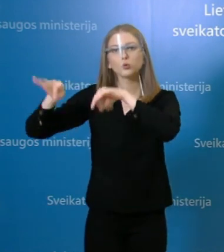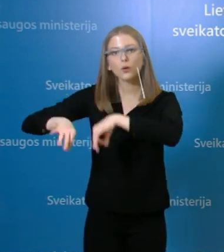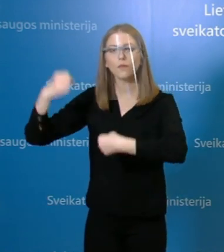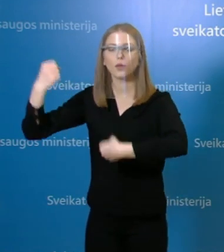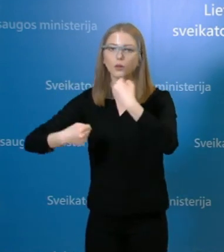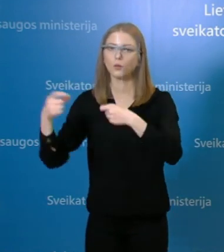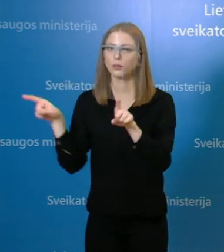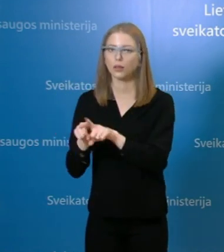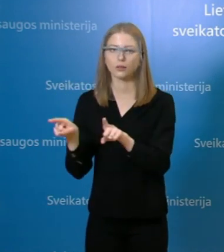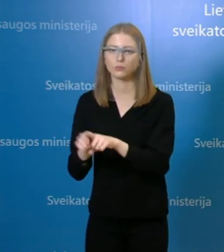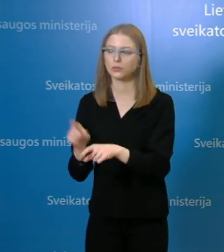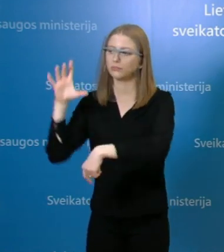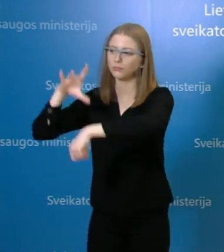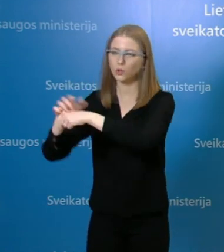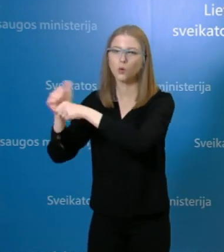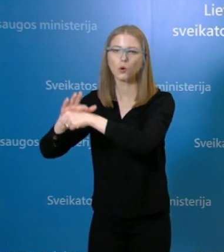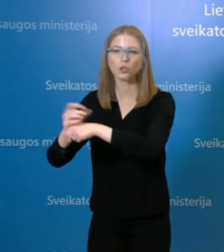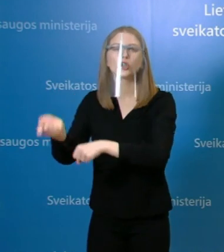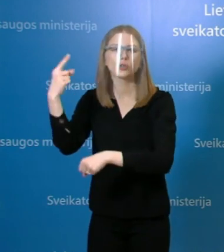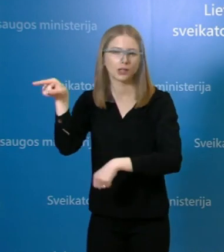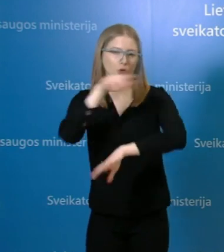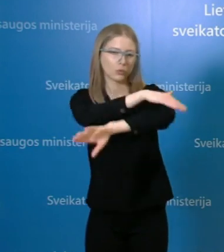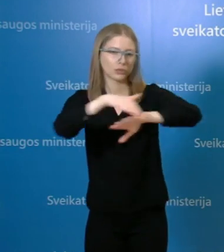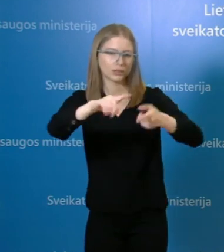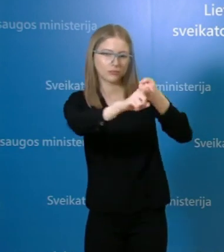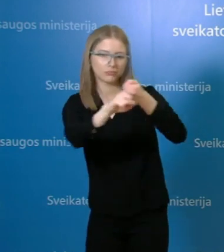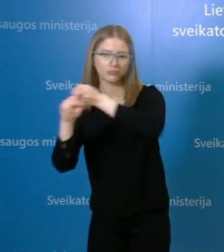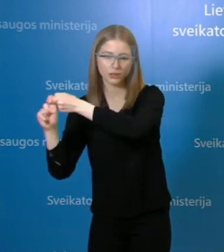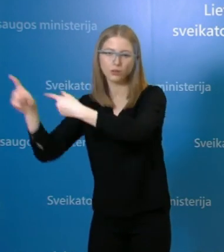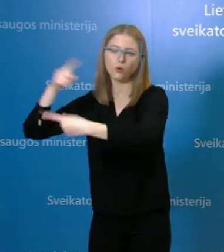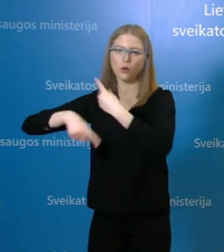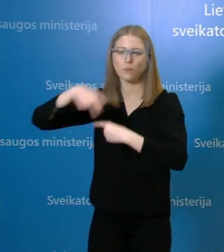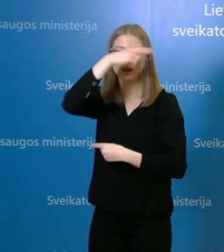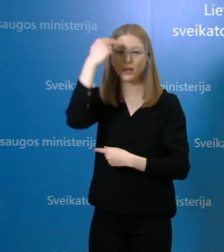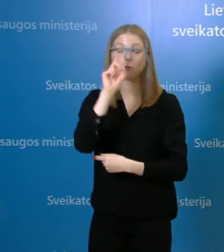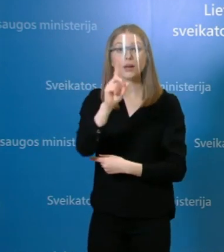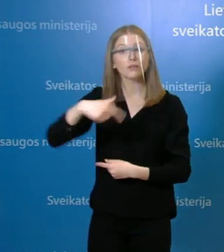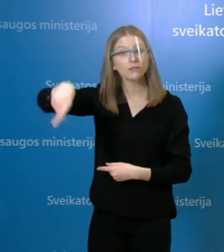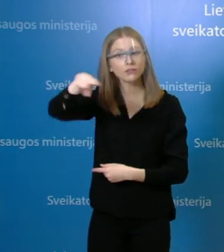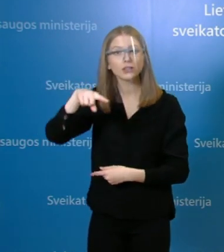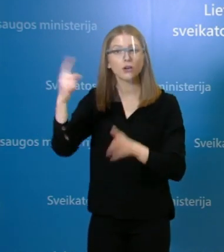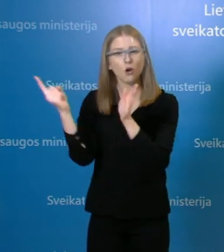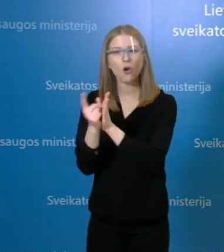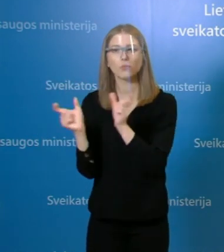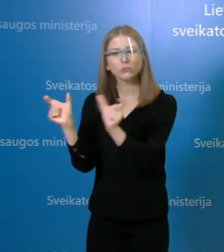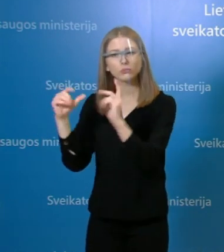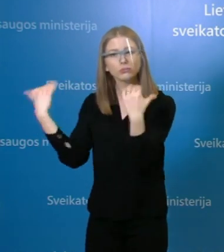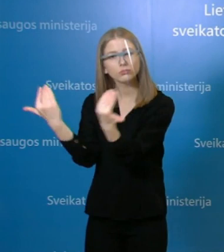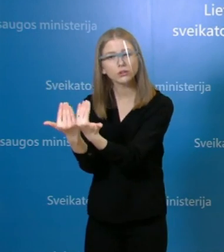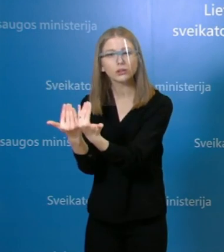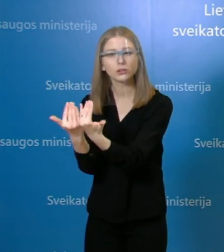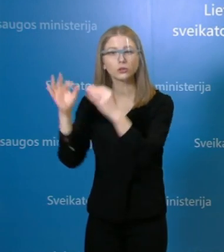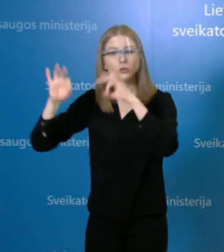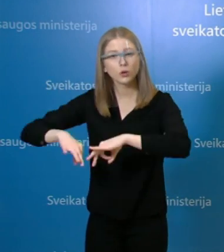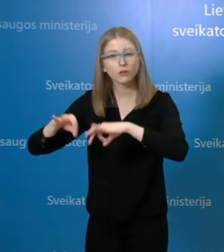tačiau žmonėms, kurie atvyksta į Lietuvos Respublikos teritoriją, yra privaloma izolacija tiek ir tolimųjų reisų vairuotojams iki kito